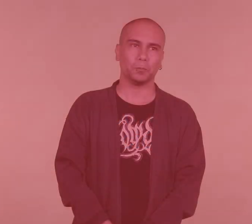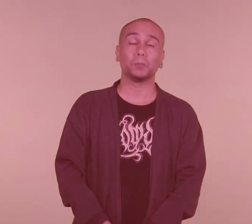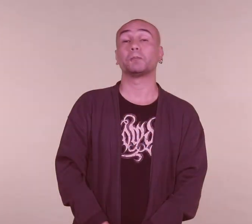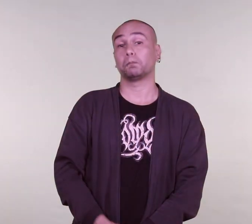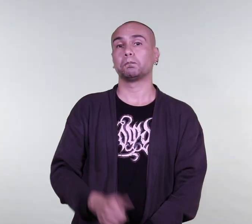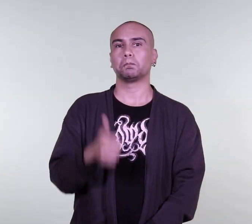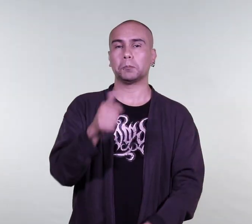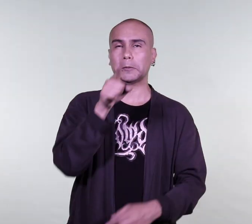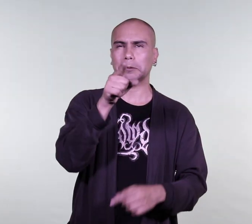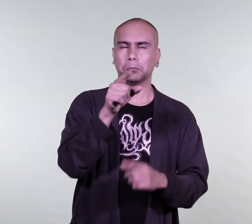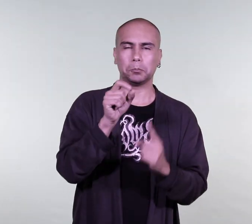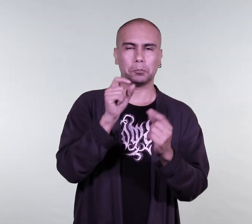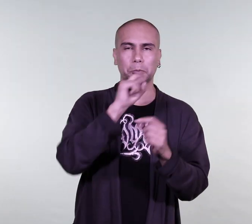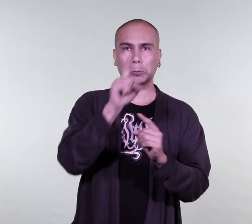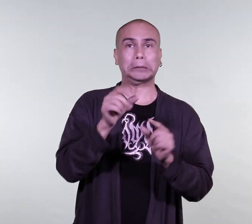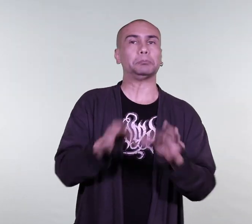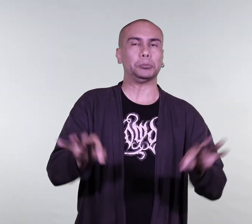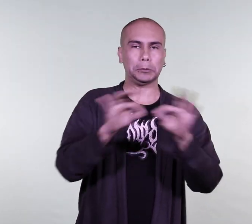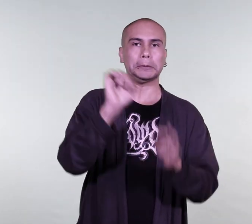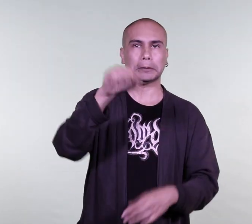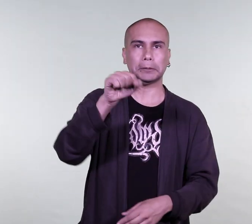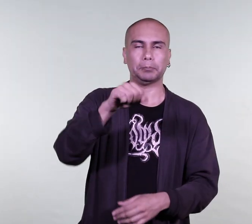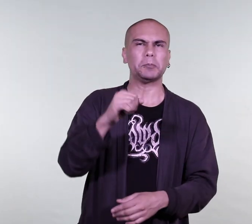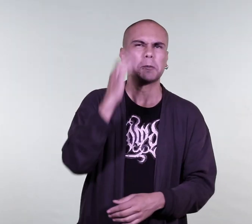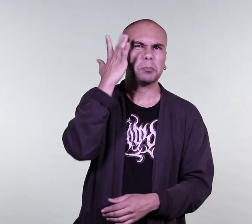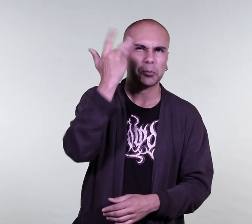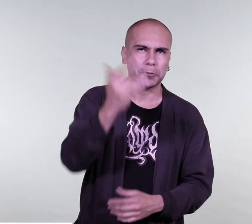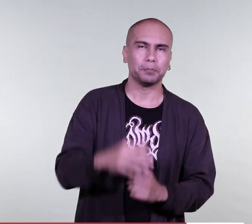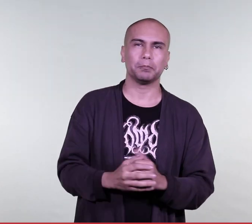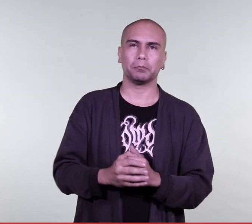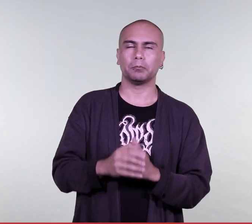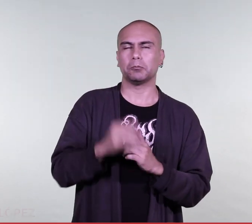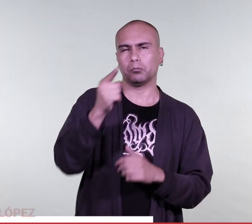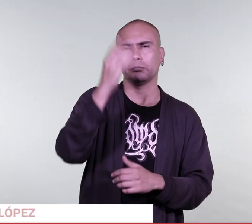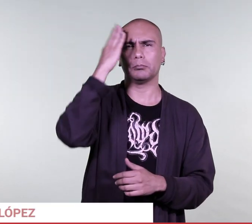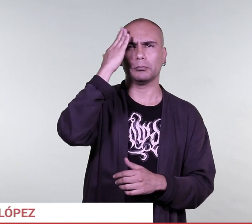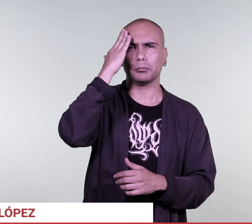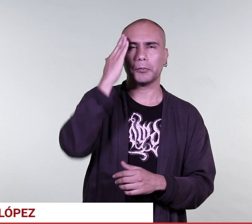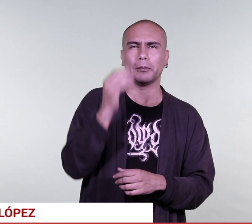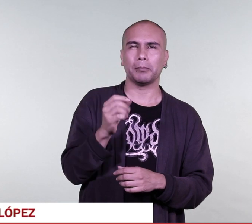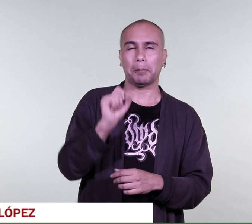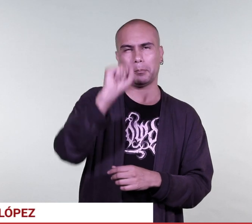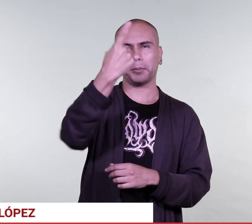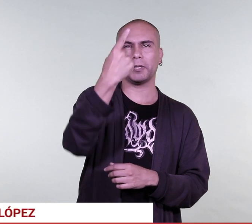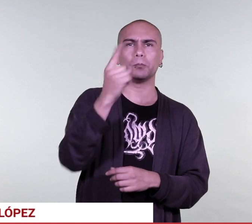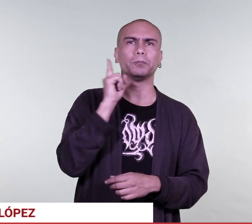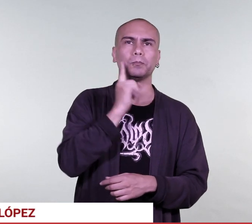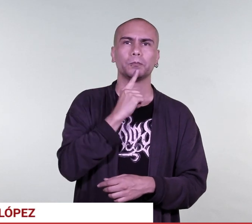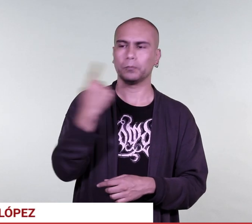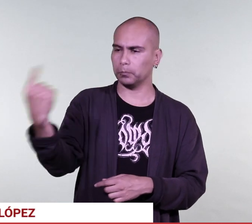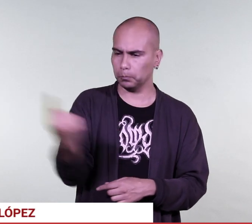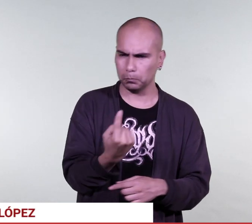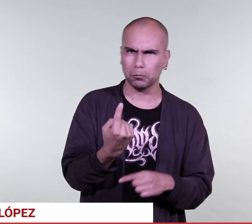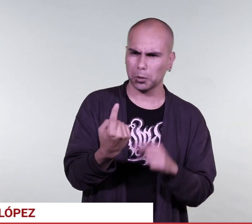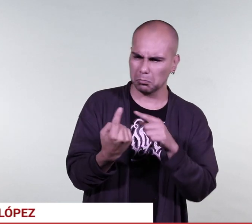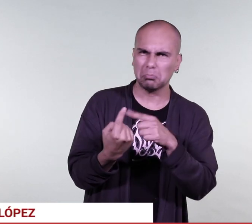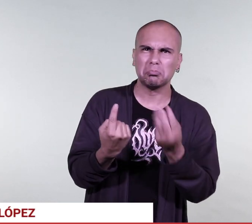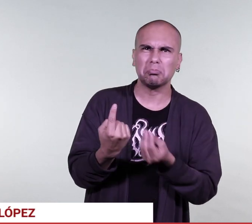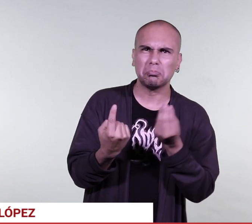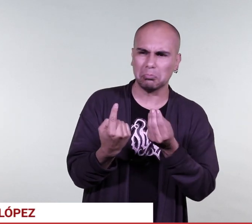Esa pregunta es muy importante. En primer lugar, se deben analizar, se deben analizar las características socioculturales de la